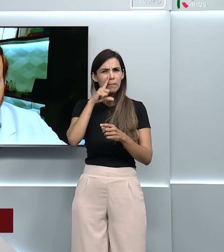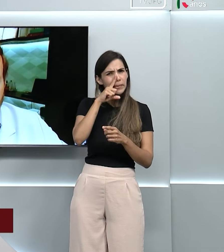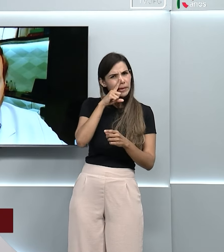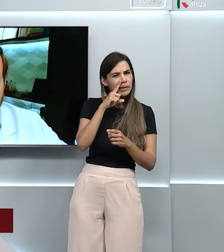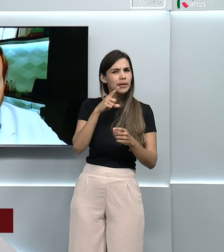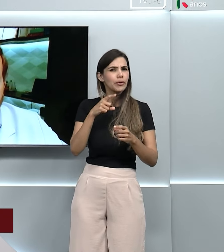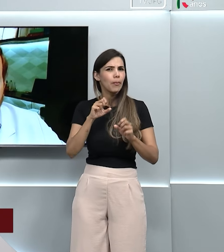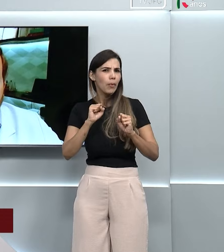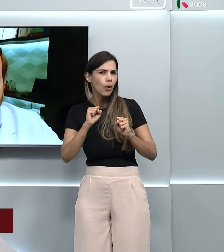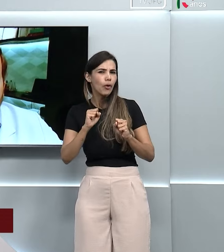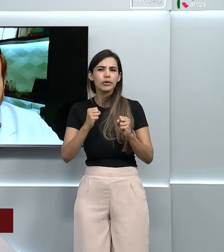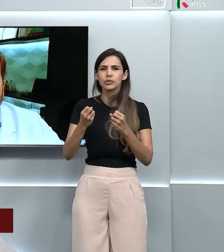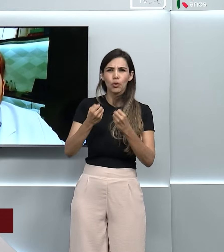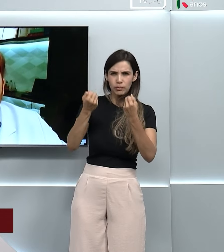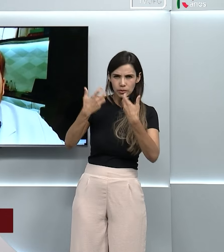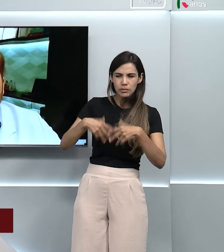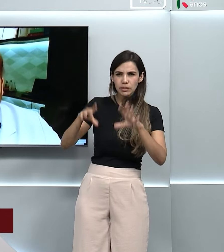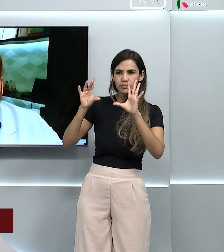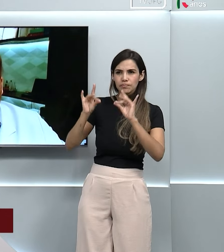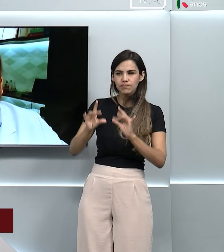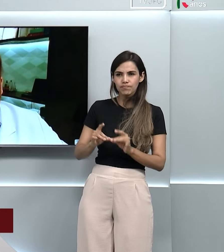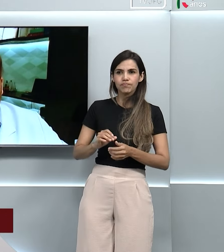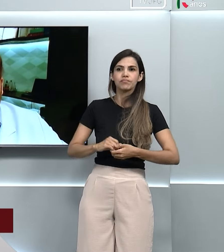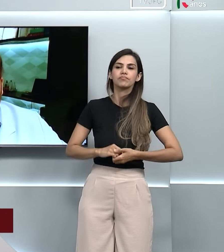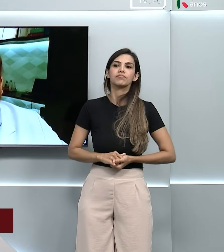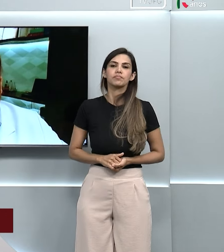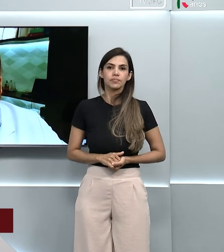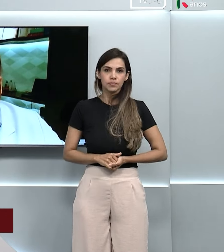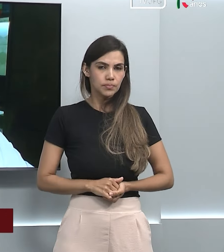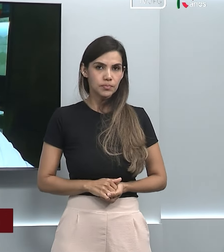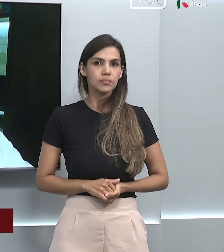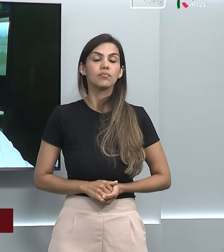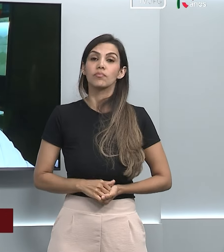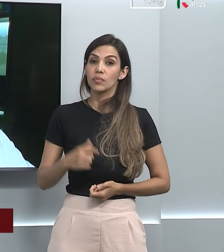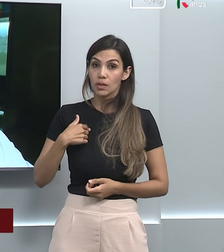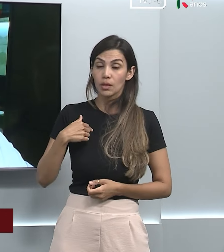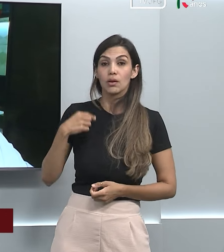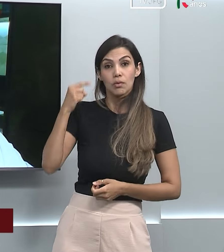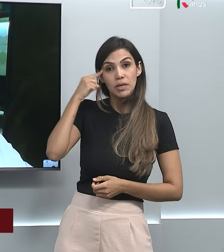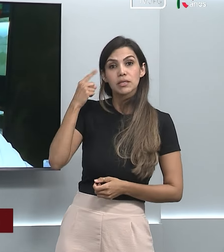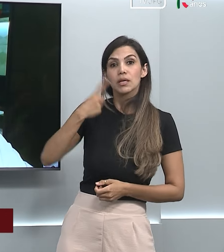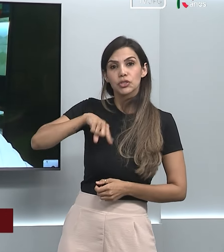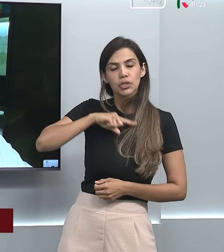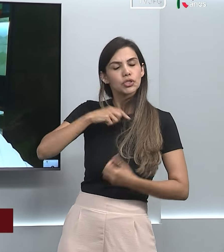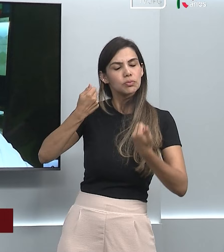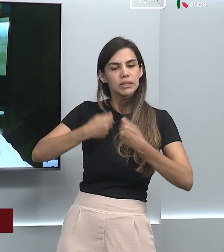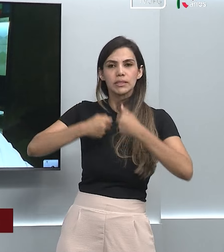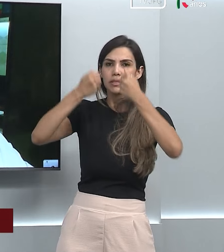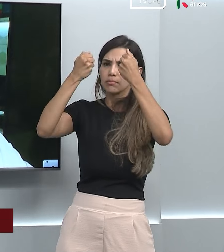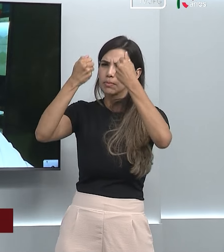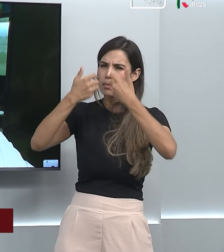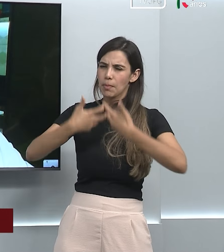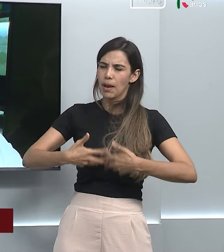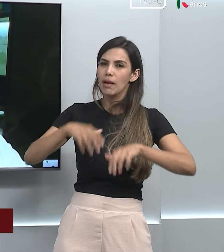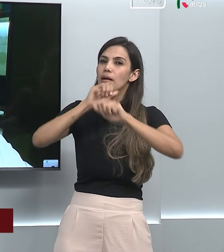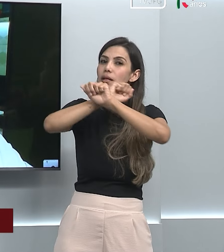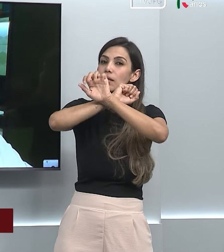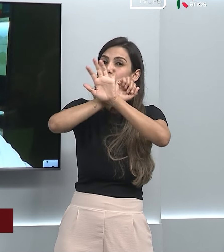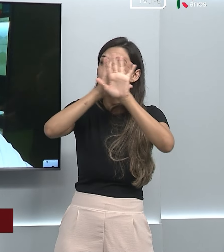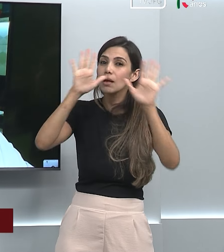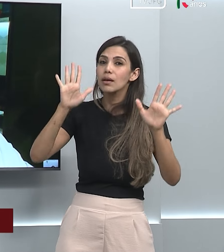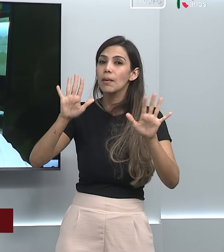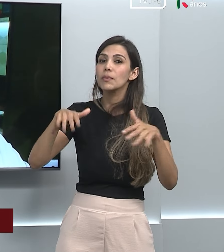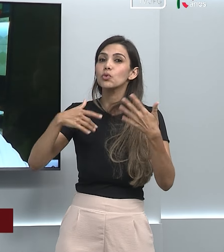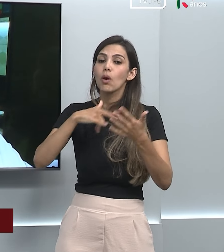finalizar esse assunto. Muito bem colocado, Camila. acho que a gente tem que ter uma claridade maior da indicação da